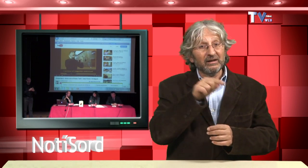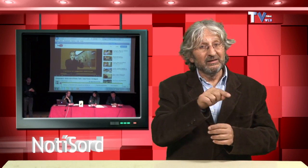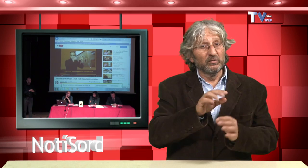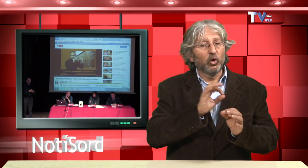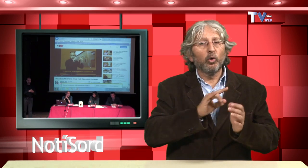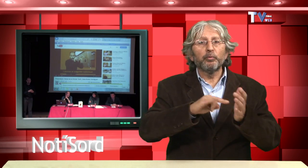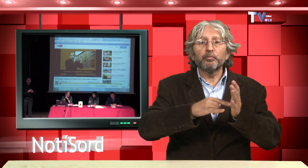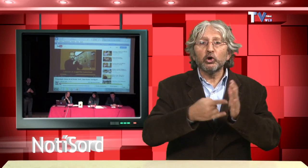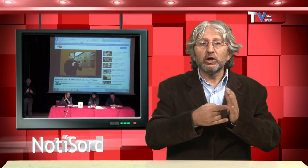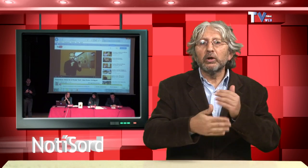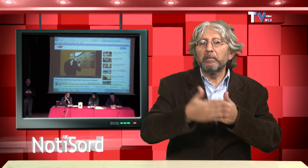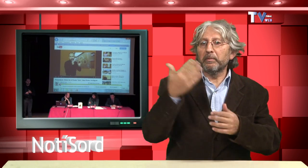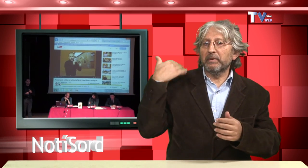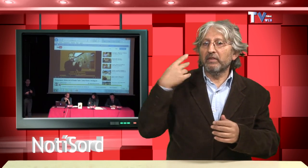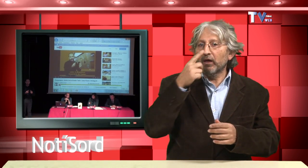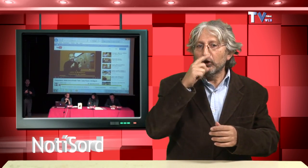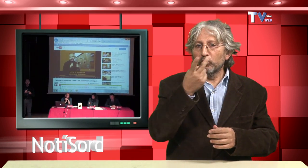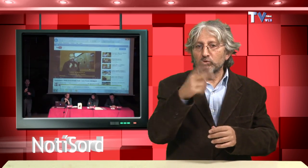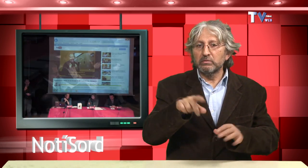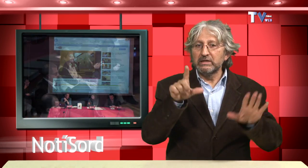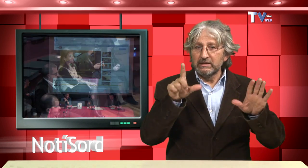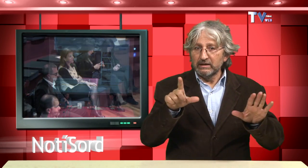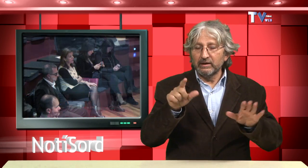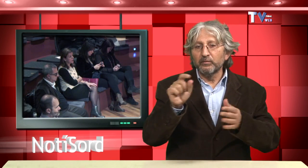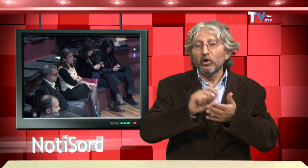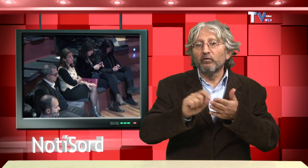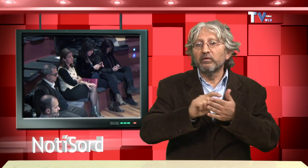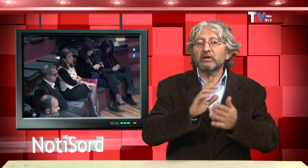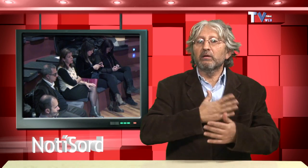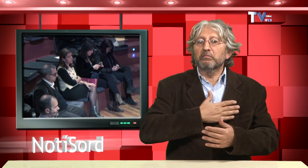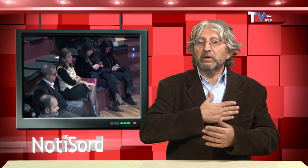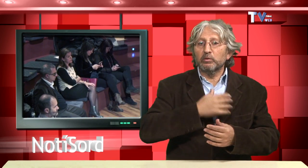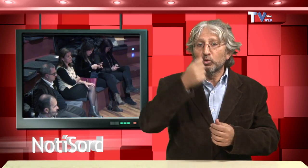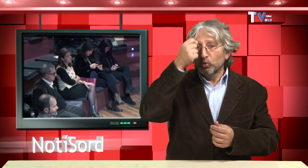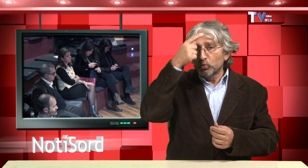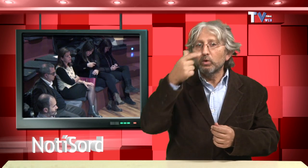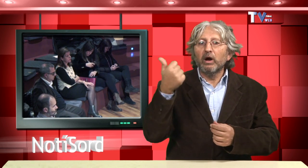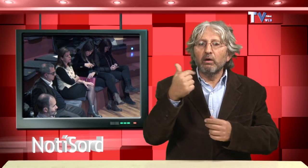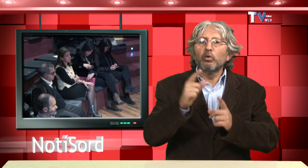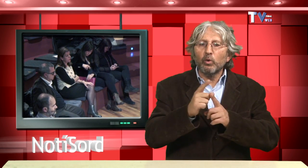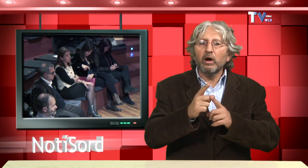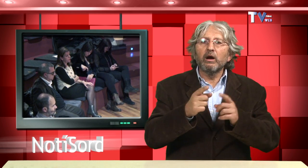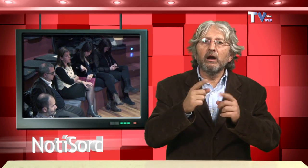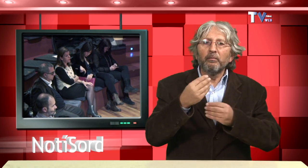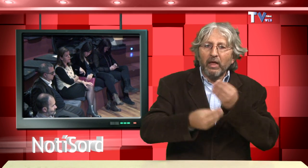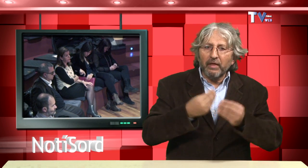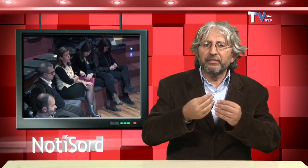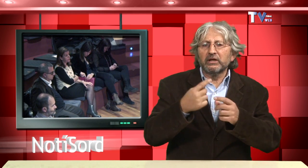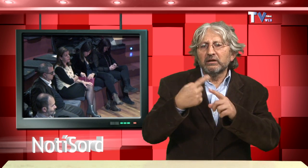Està previst que aquest any es vegi augmentat el nombre de museus accessibles. A l'any 2007,